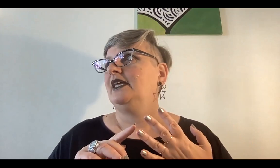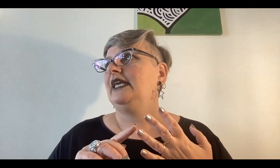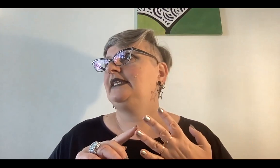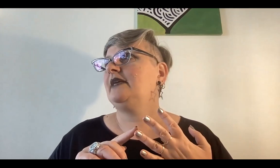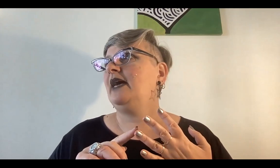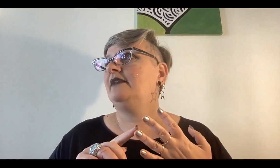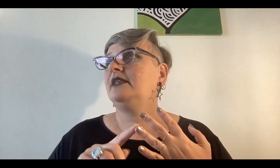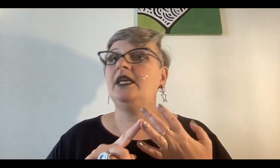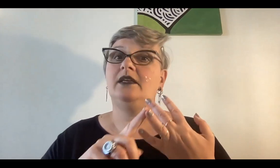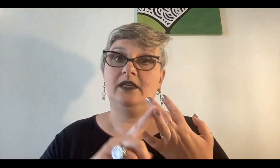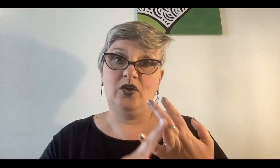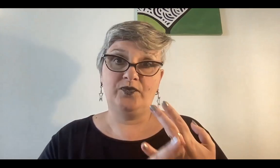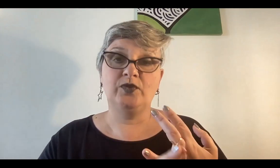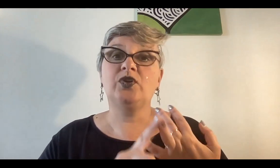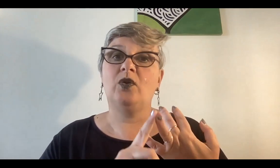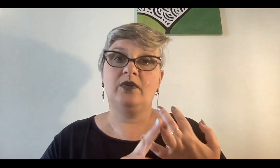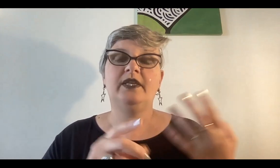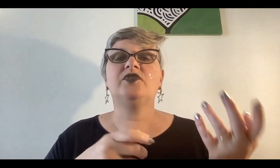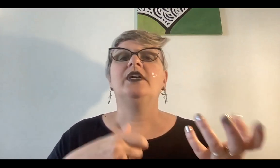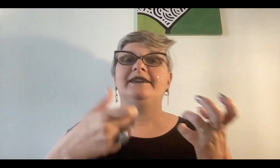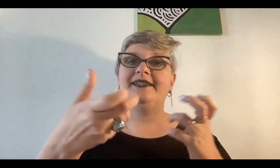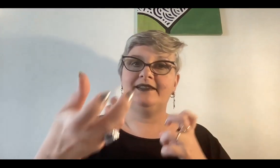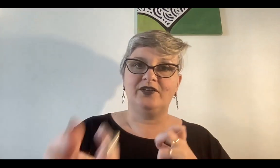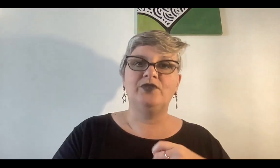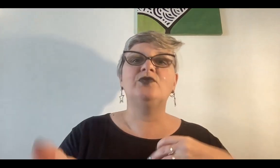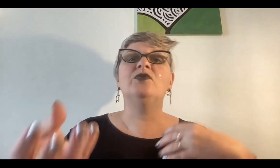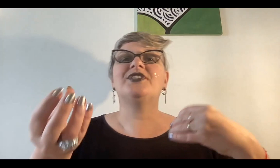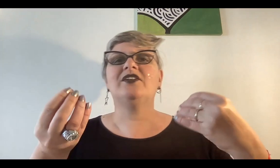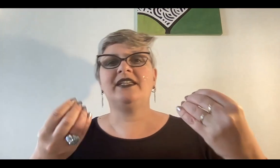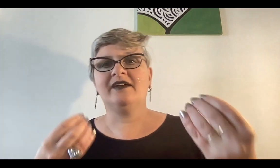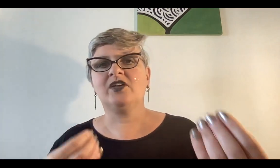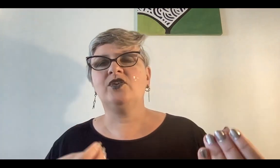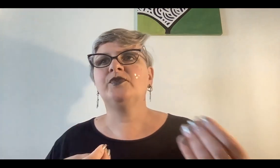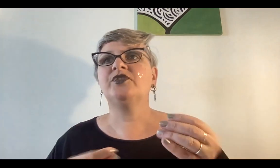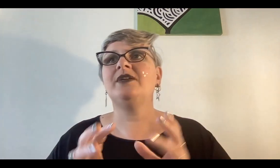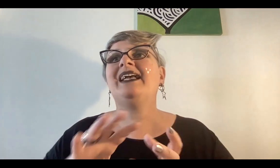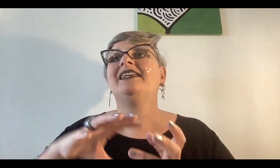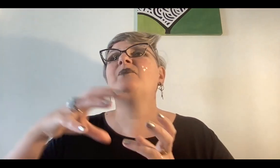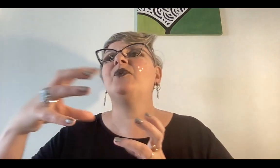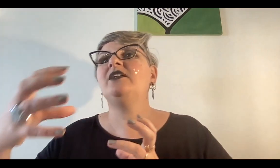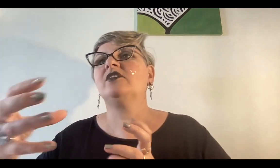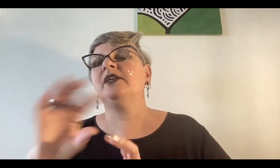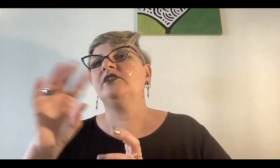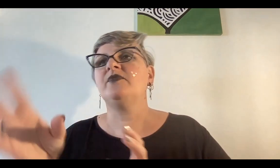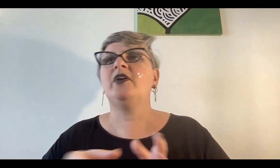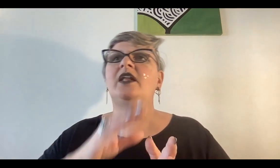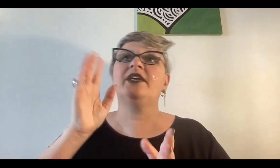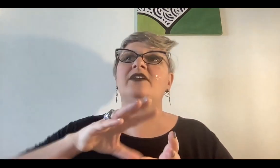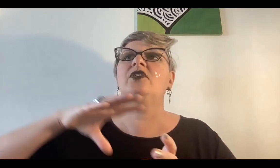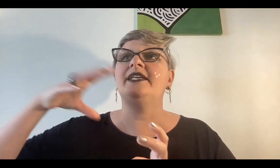El tema de los frutos, esto de te doy un dulce, lo que tenía que ver con los frutos, y demás, que después los romanos lo transformaron en algo y quedó